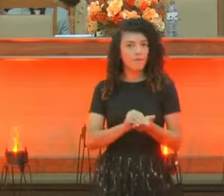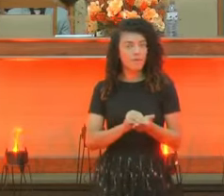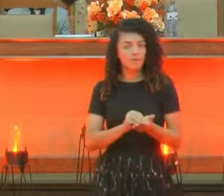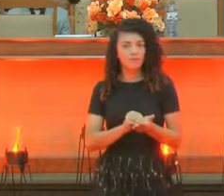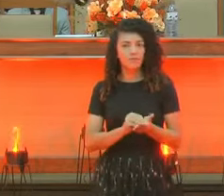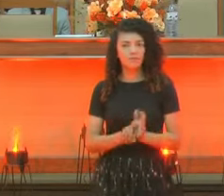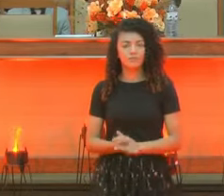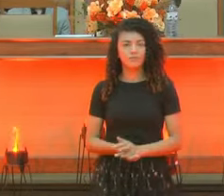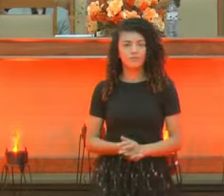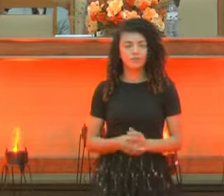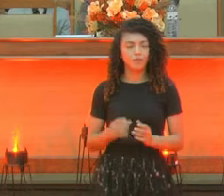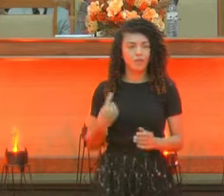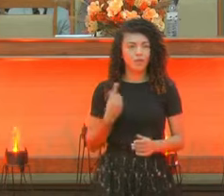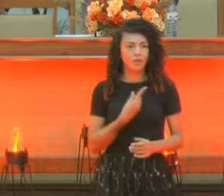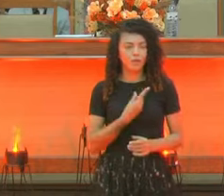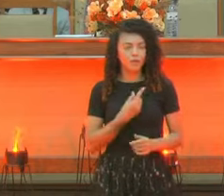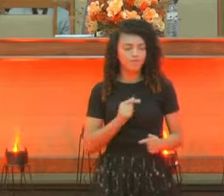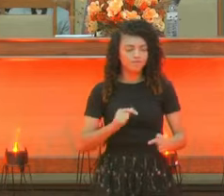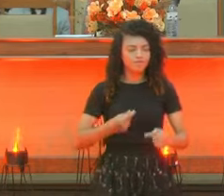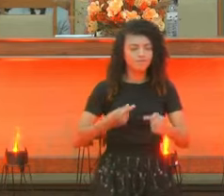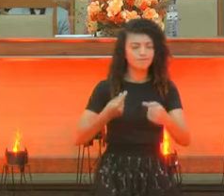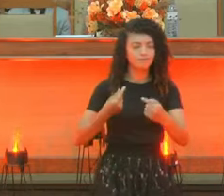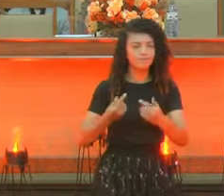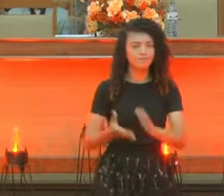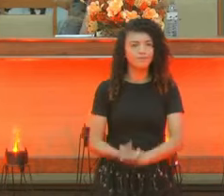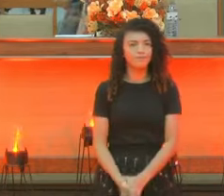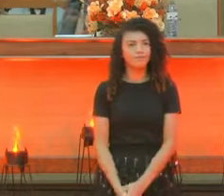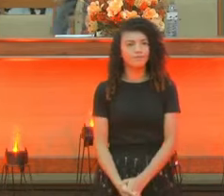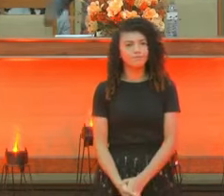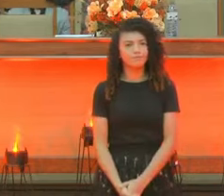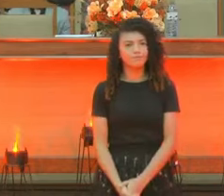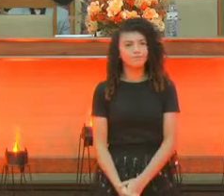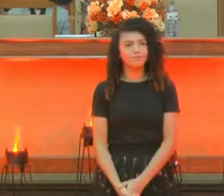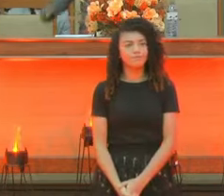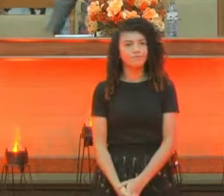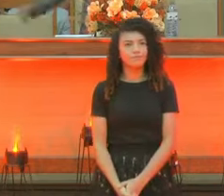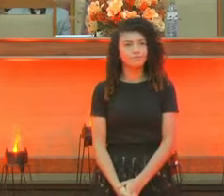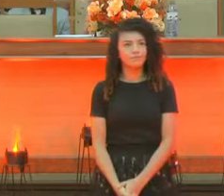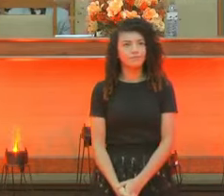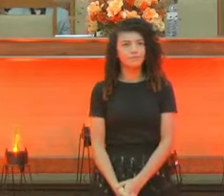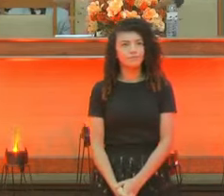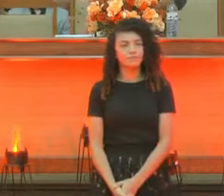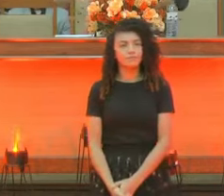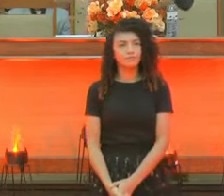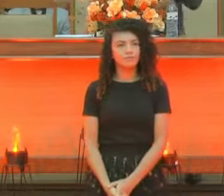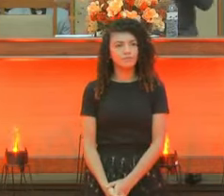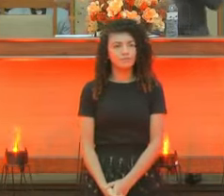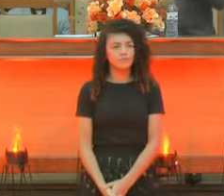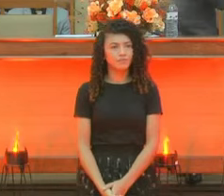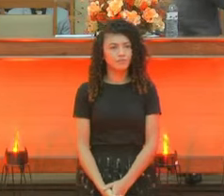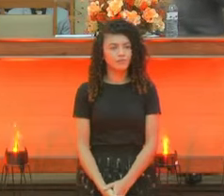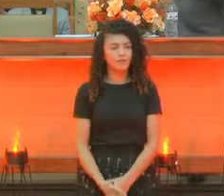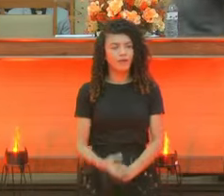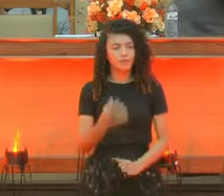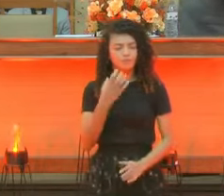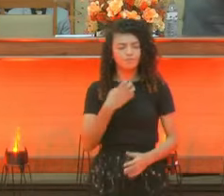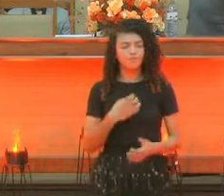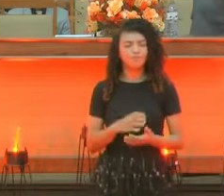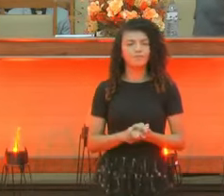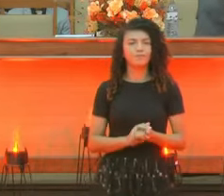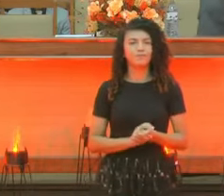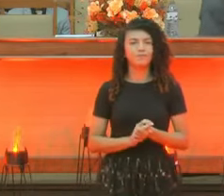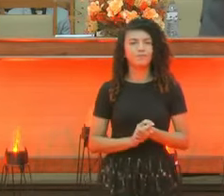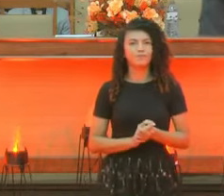Não. Bem forte. Nós somos o quê? A tribulada. Ah, meu irmão. Crente sincero. Irmão, vou dizer uma coisa. Sabe por que é bom tu entrar nisso aqui logo?